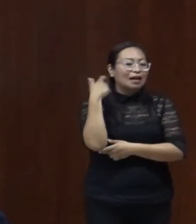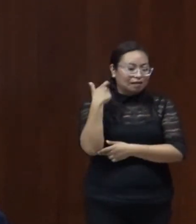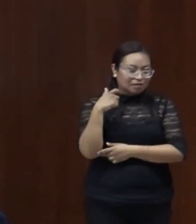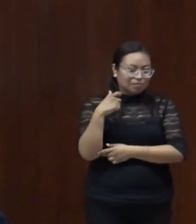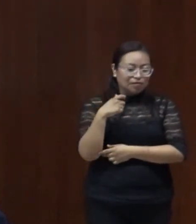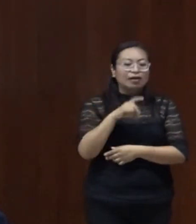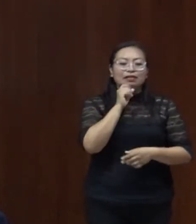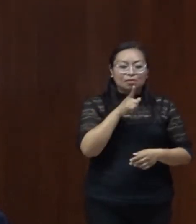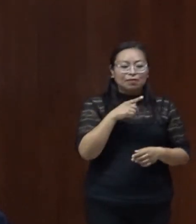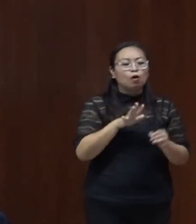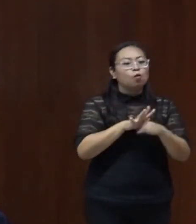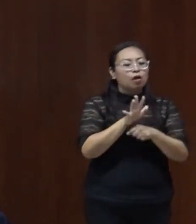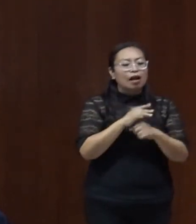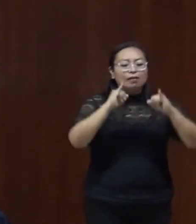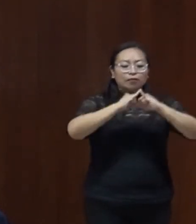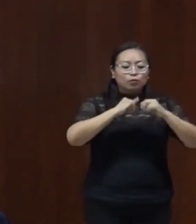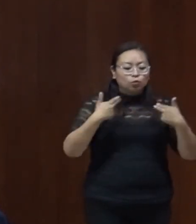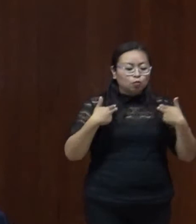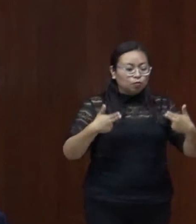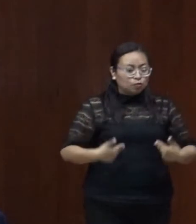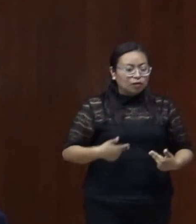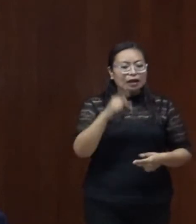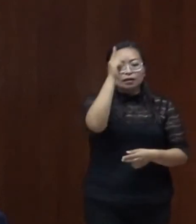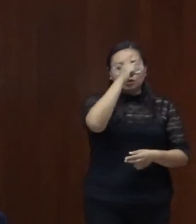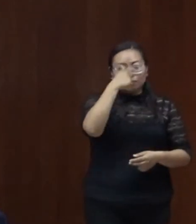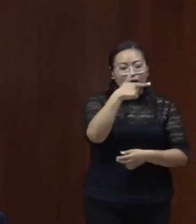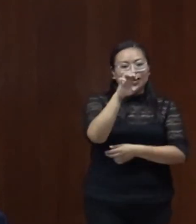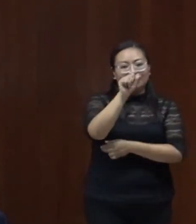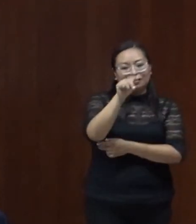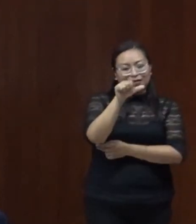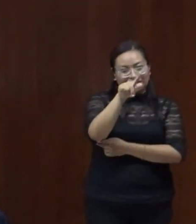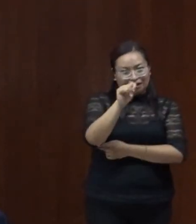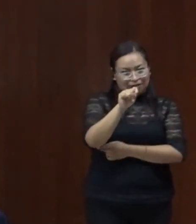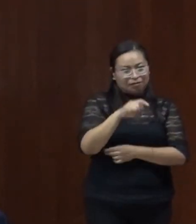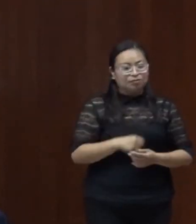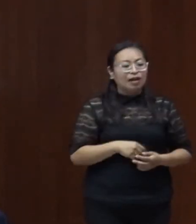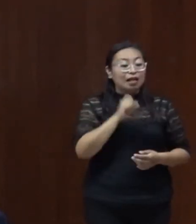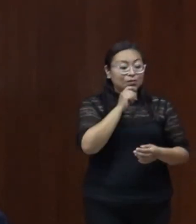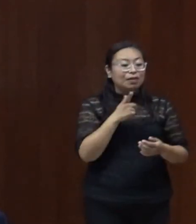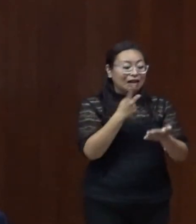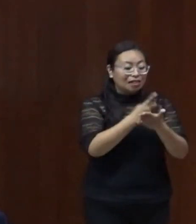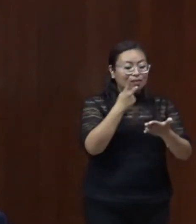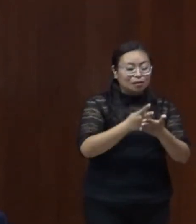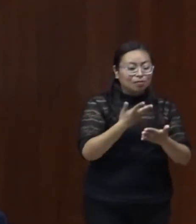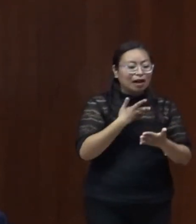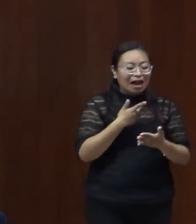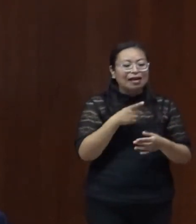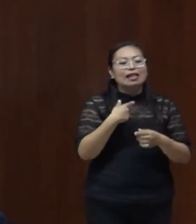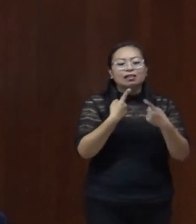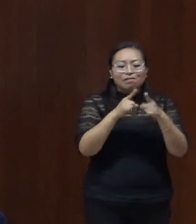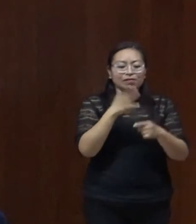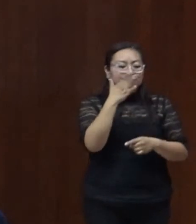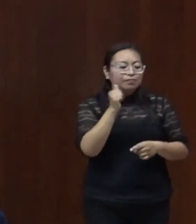y la Institución Humanista de Psicoterapia Escalia. Es diplomada en habilidades básicas de desarrollo humano